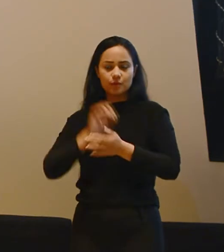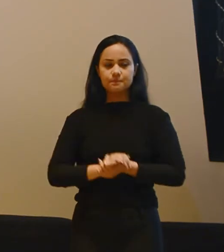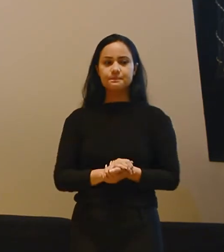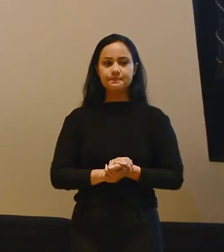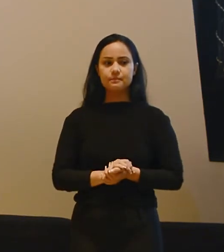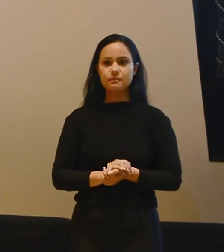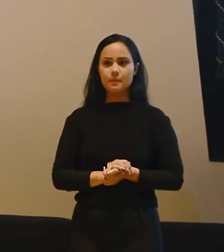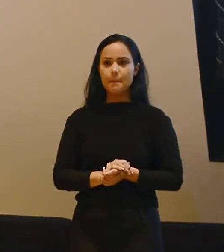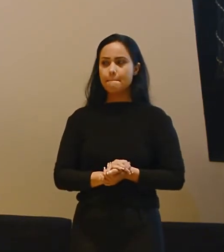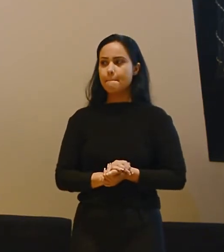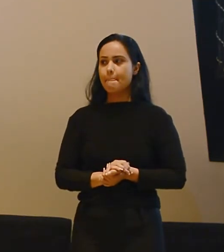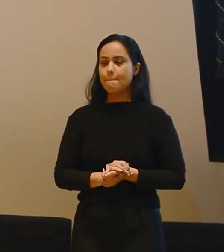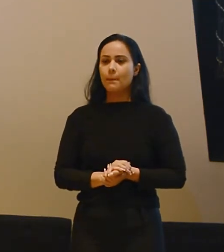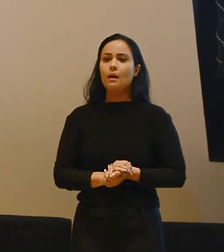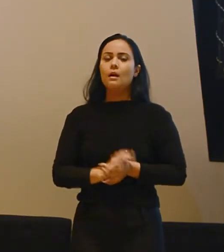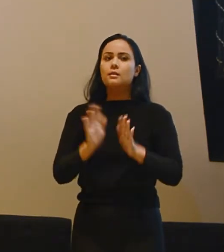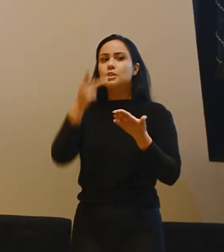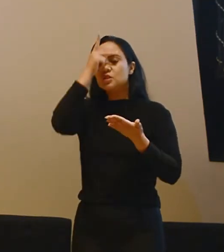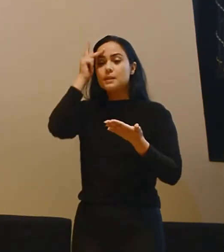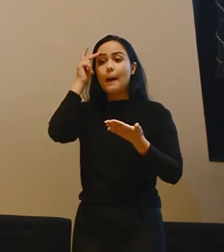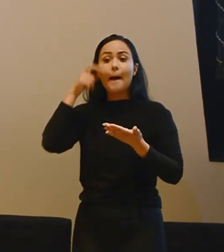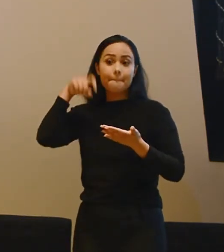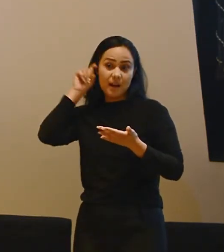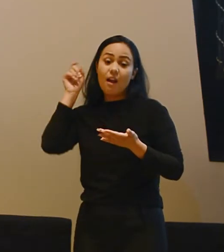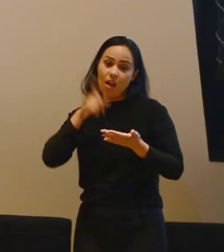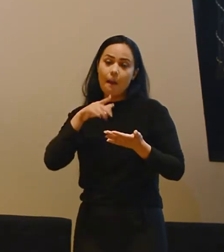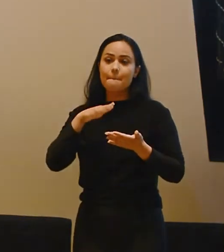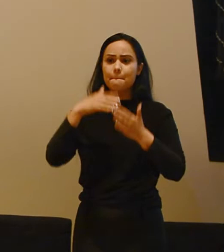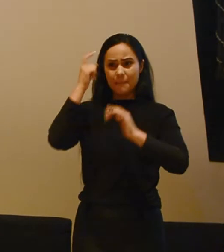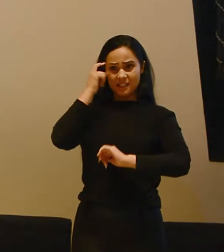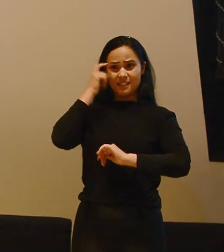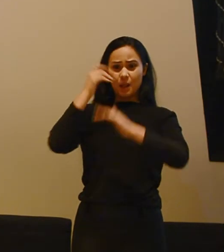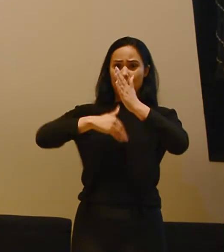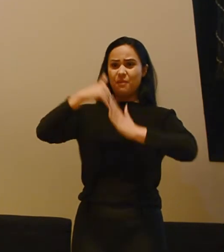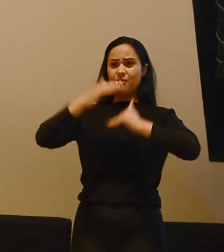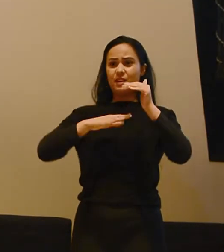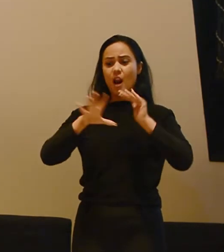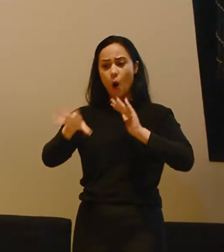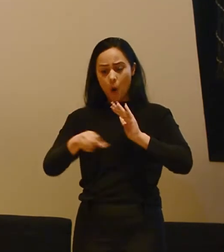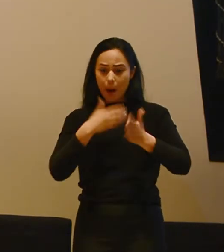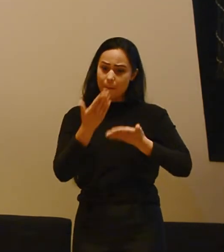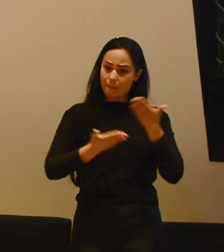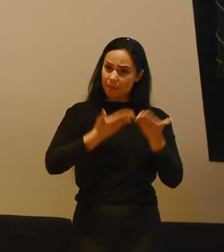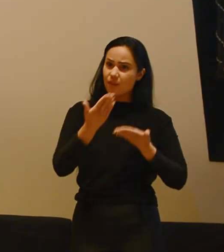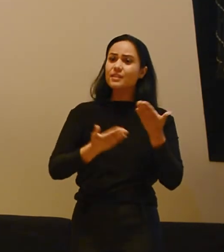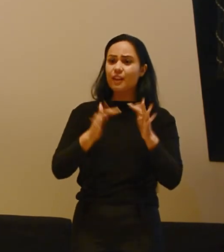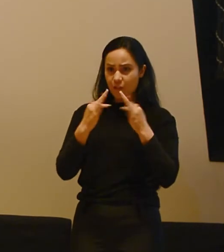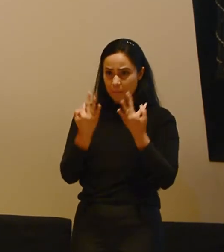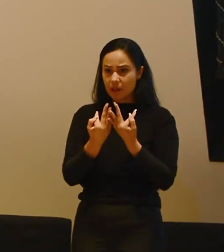E aí, gente, então o aparelho seria isso. E aí pensando nos profissionais e no acolhimento do envolvimento da família,